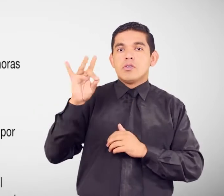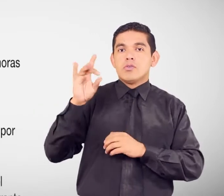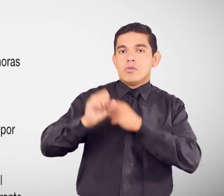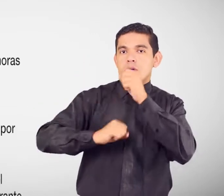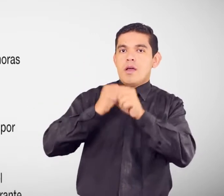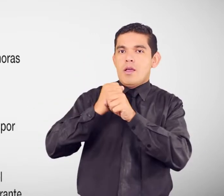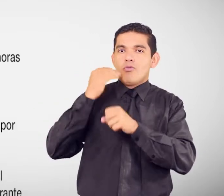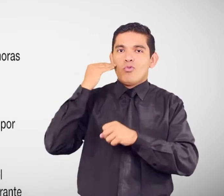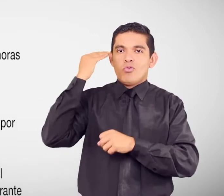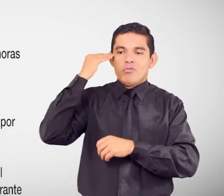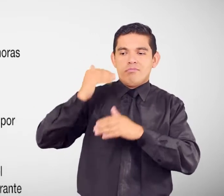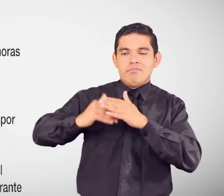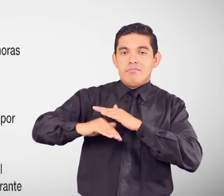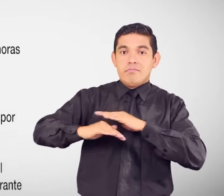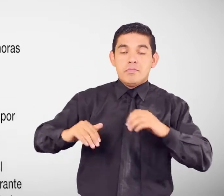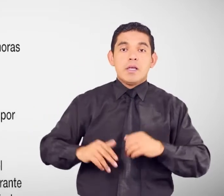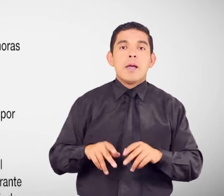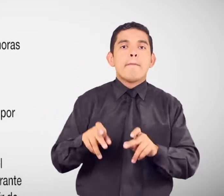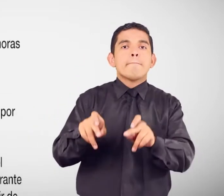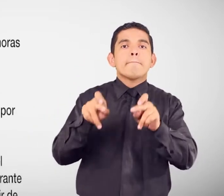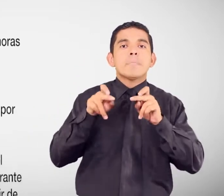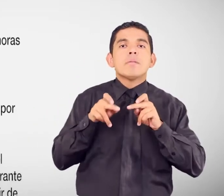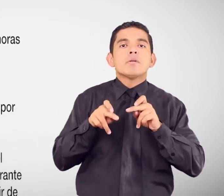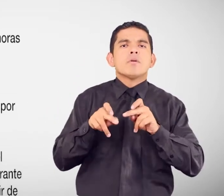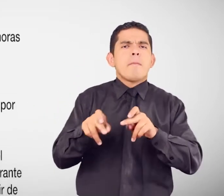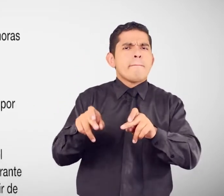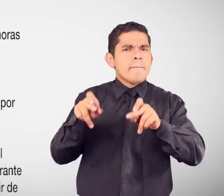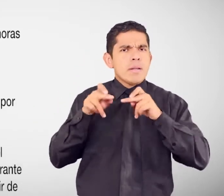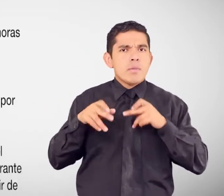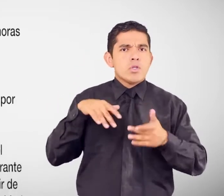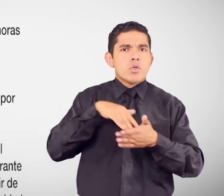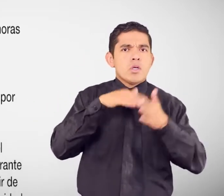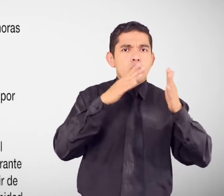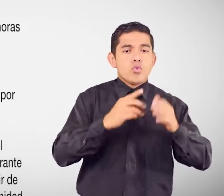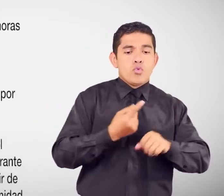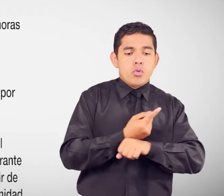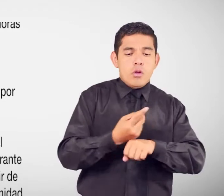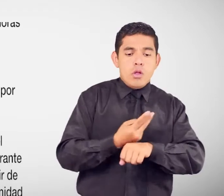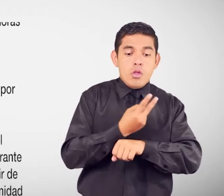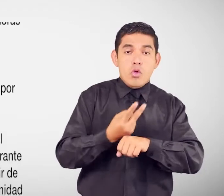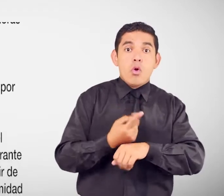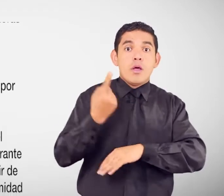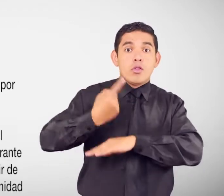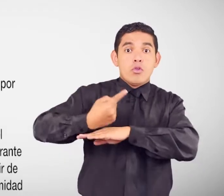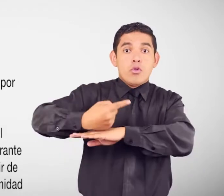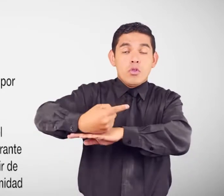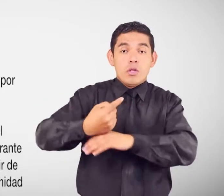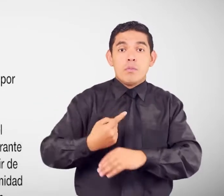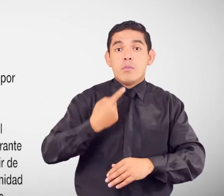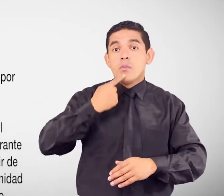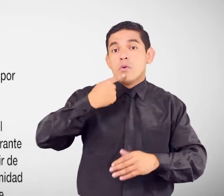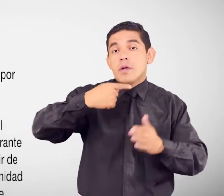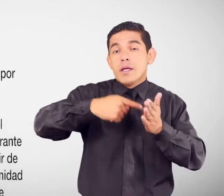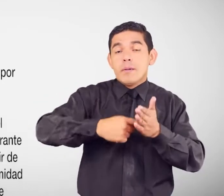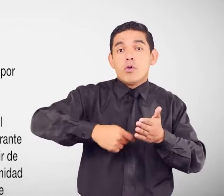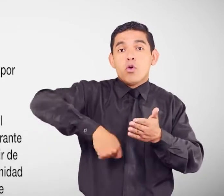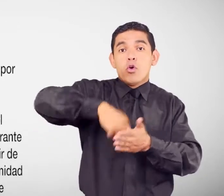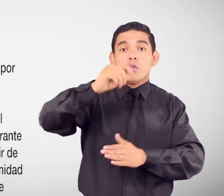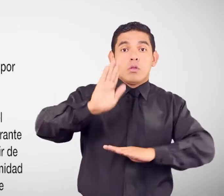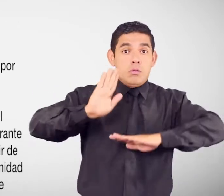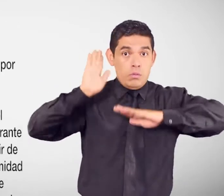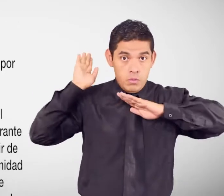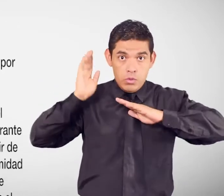Permisos Permiso de estudios Hasta por dos horas diarias En casos de contratos de nombramiento en el sector público